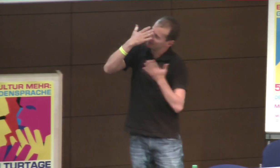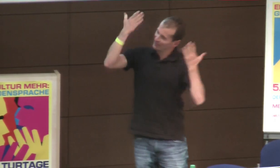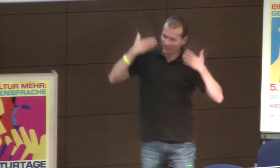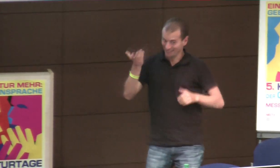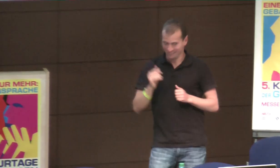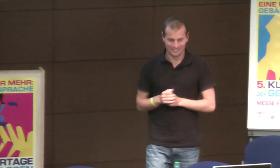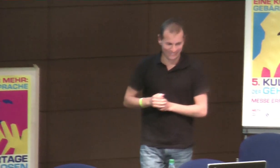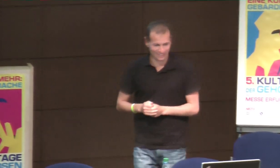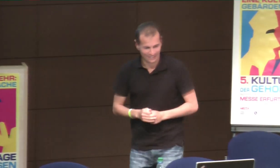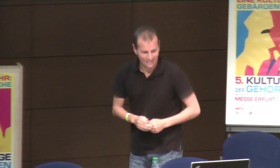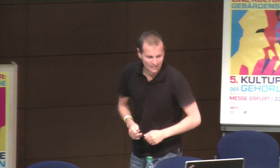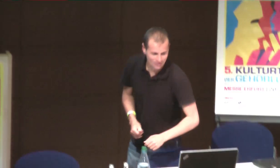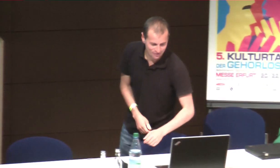das kommt, ich glaube, es dauert noch ein bisschen, mal schauen.